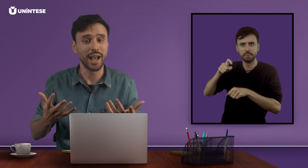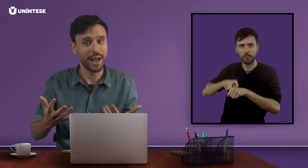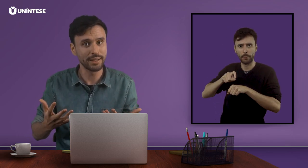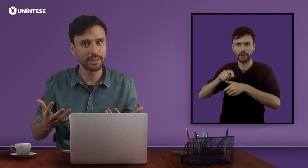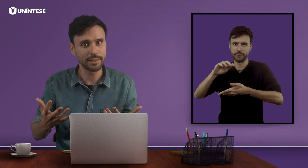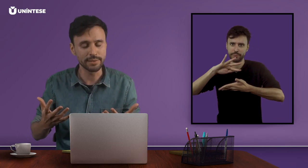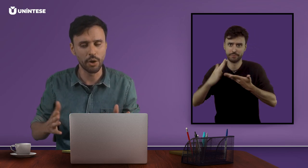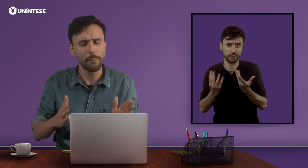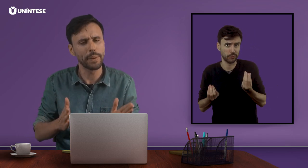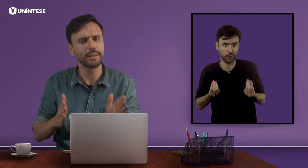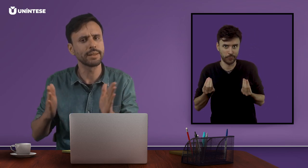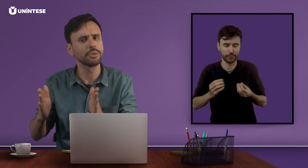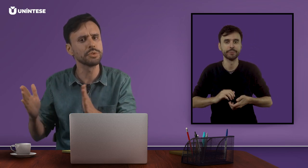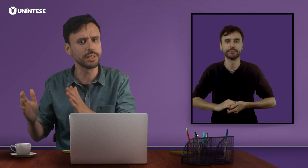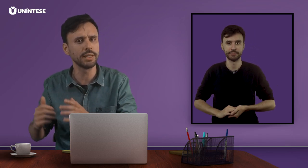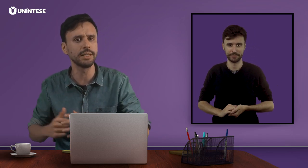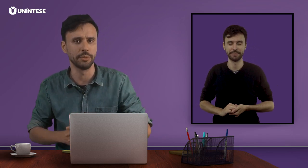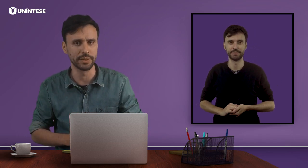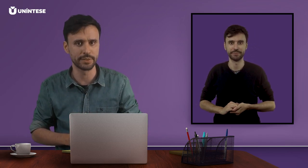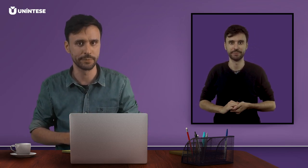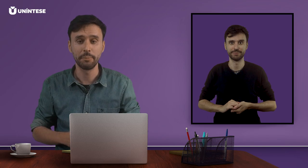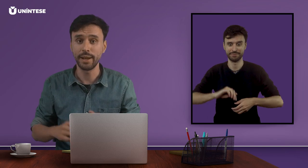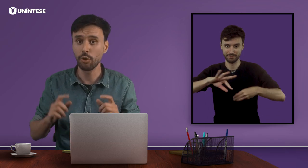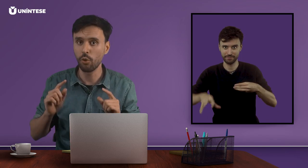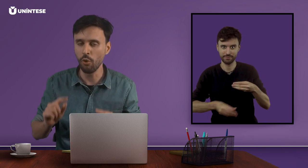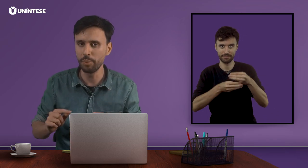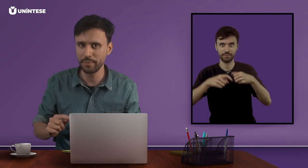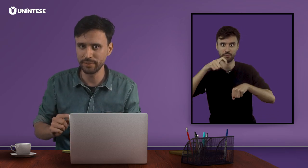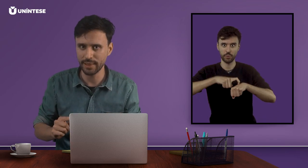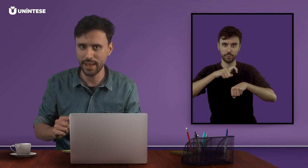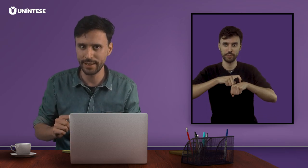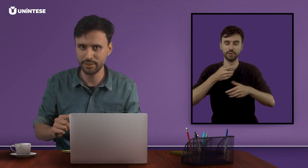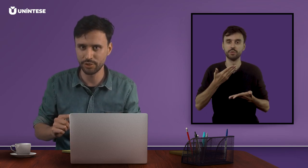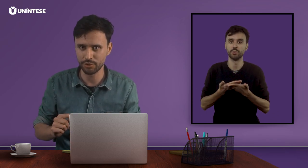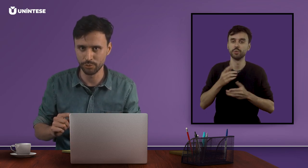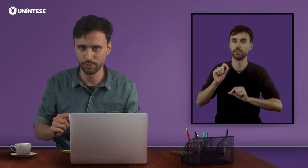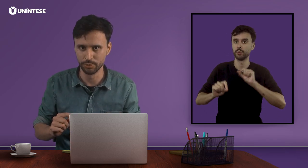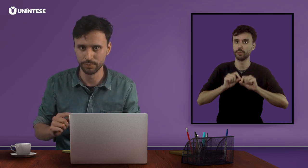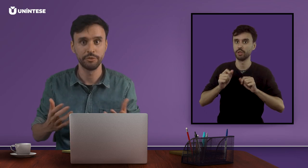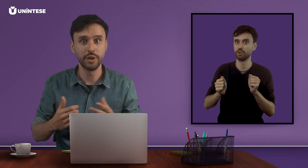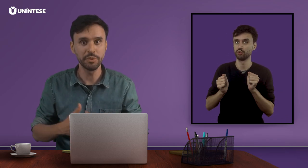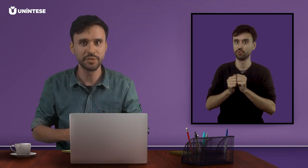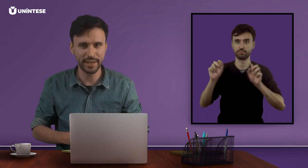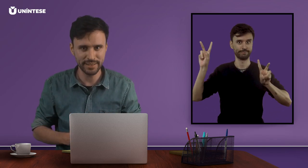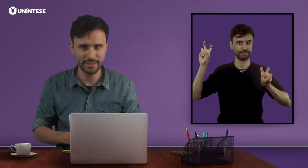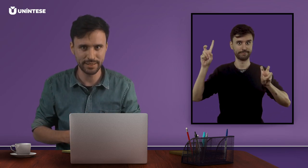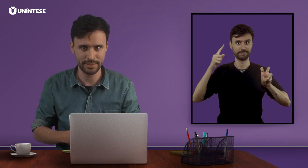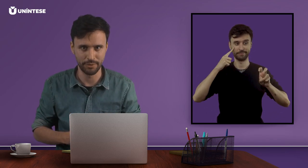à iteração para traduzir em Libras. Para complementar este estudo, vamos ver essa citação.